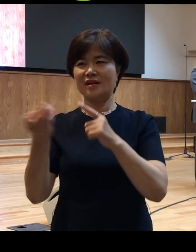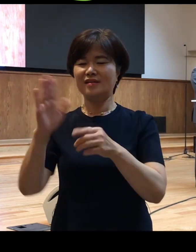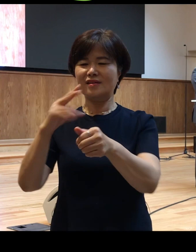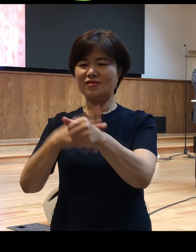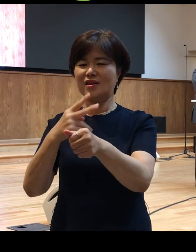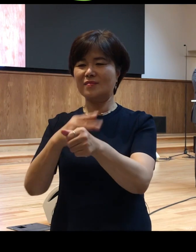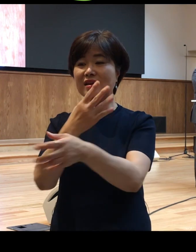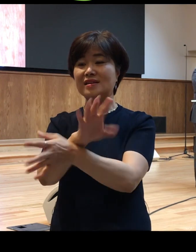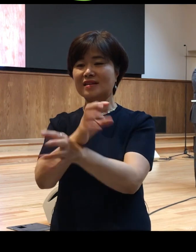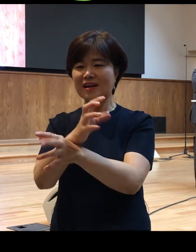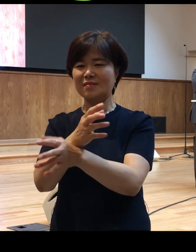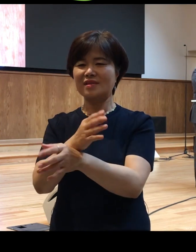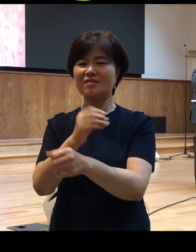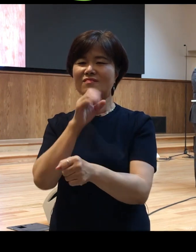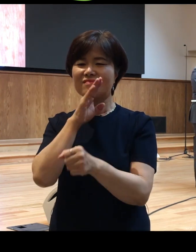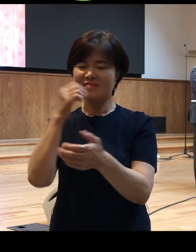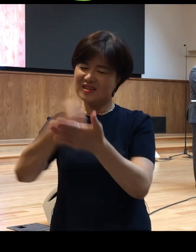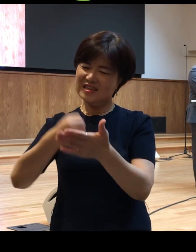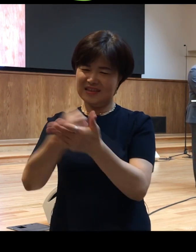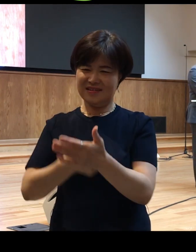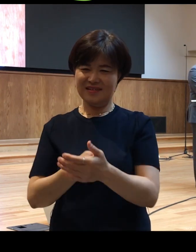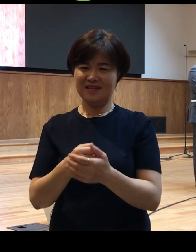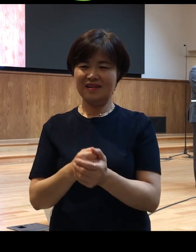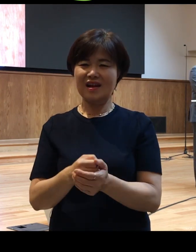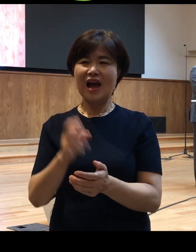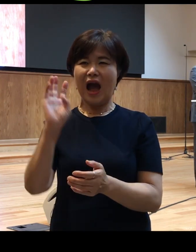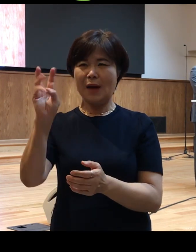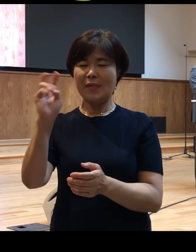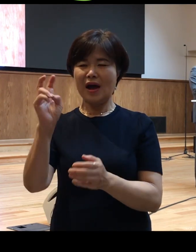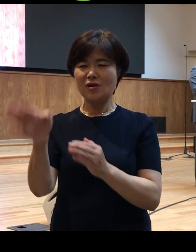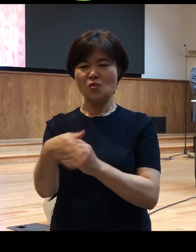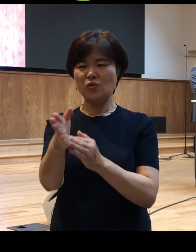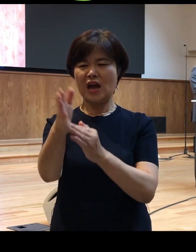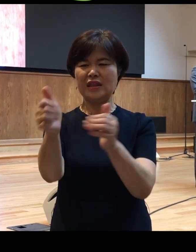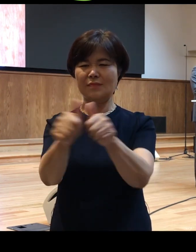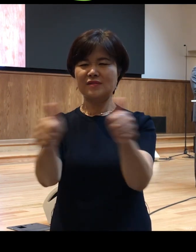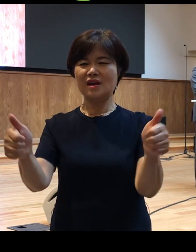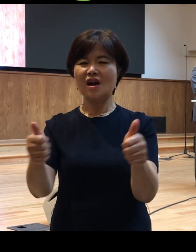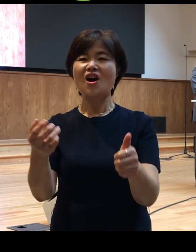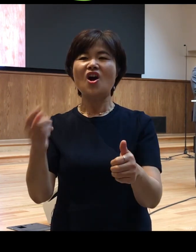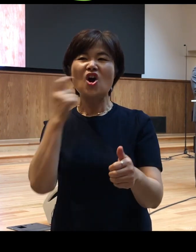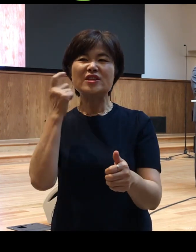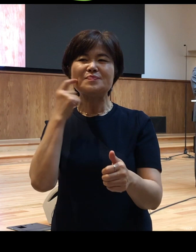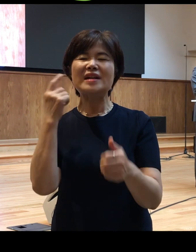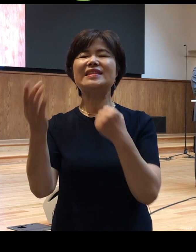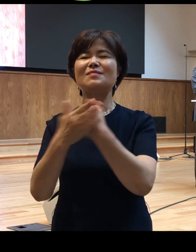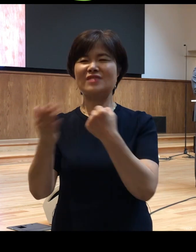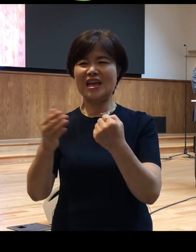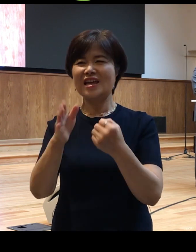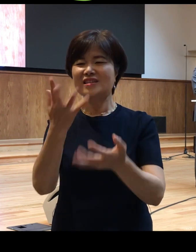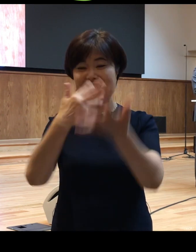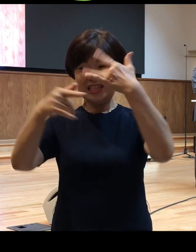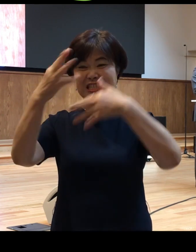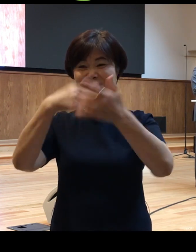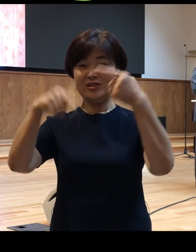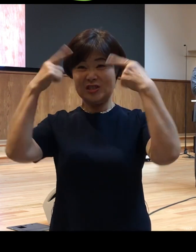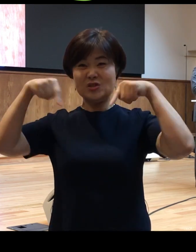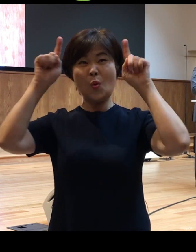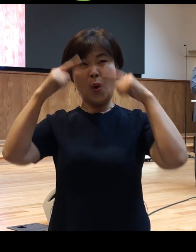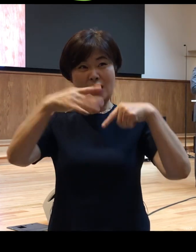발동해서 혀를 차면서 쯧쯧 아마 요나는 거짓말해서 지옥 가 있을 걸 그렇게 대답을 했더니 아이가 한박 웃음을